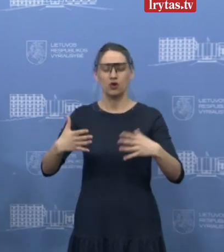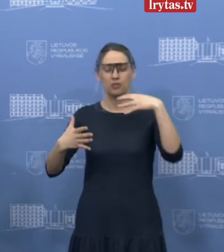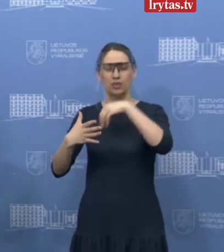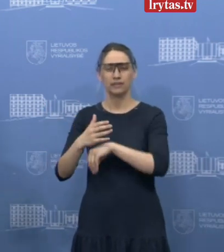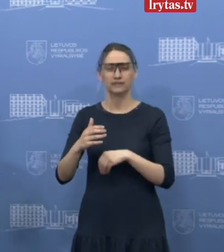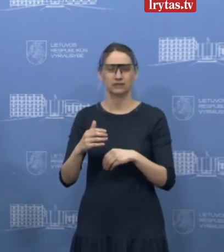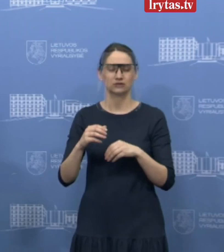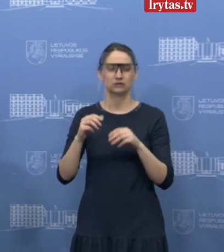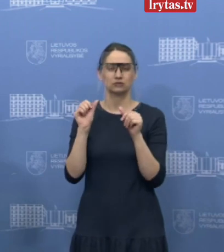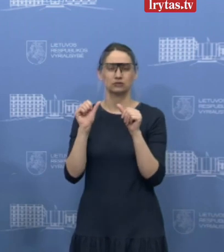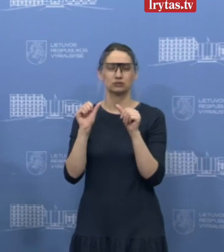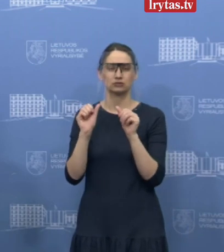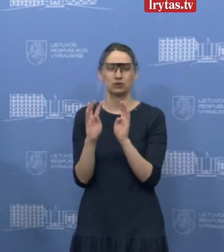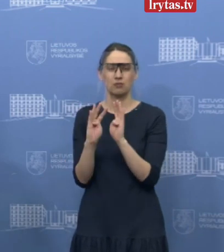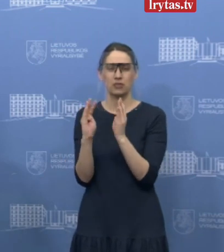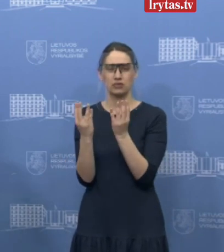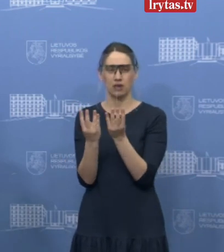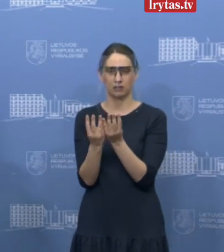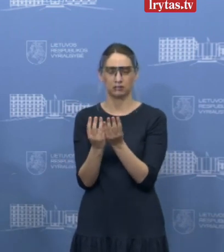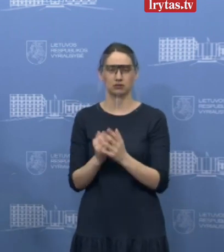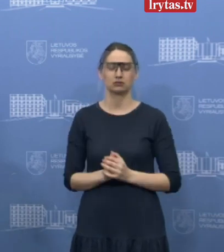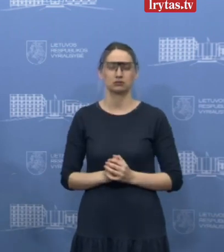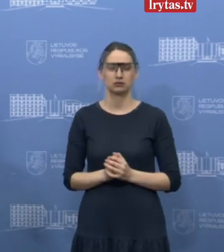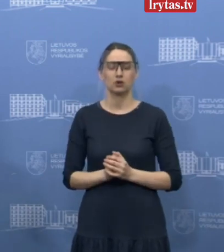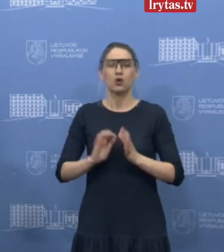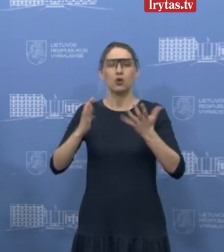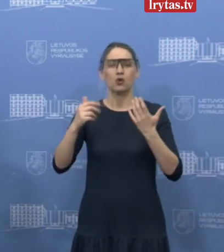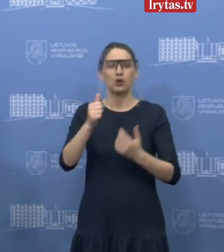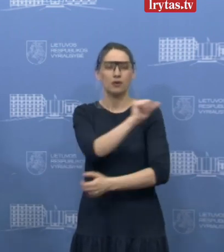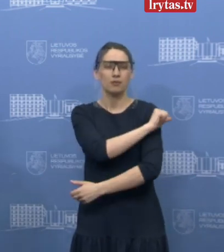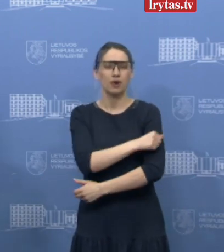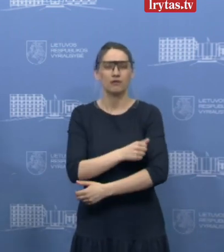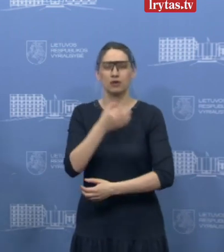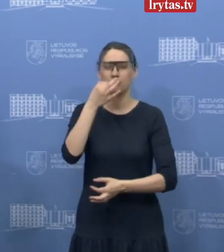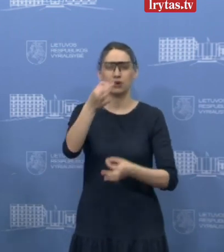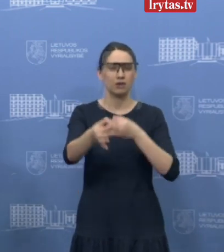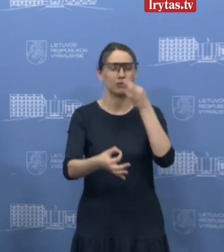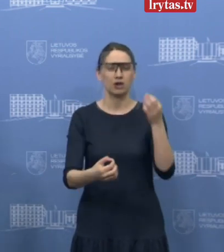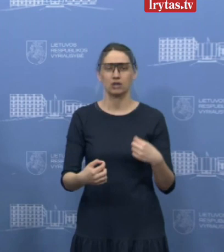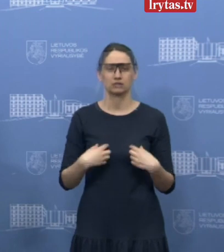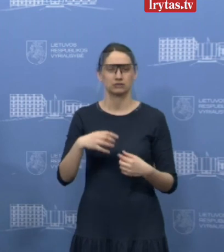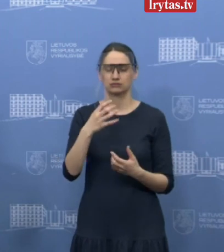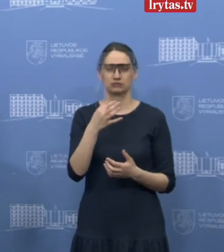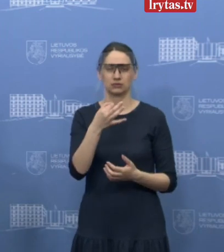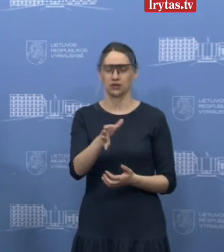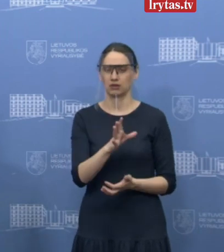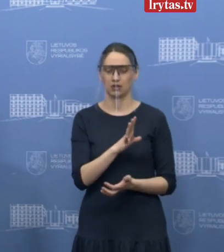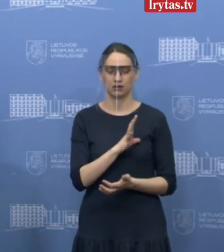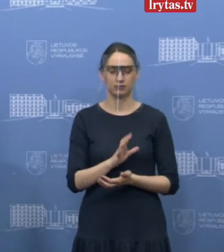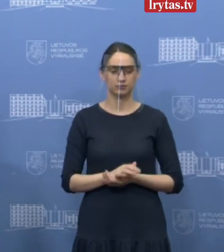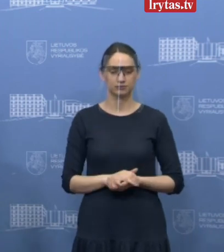vėriausybės ir su kokiais konkrečiais mokslininkais yra bendravima, aš tikrai pavarčiui negalėčiau įvardinti.